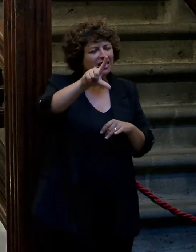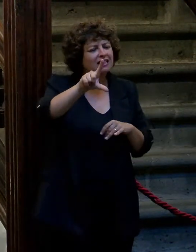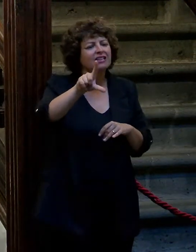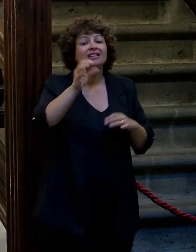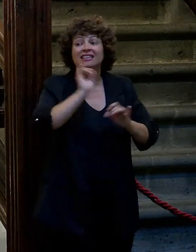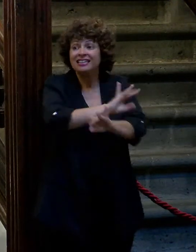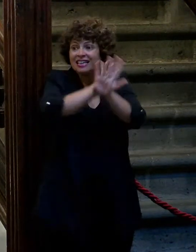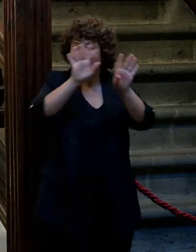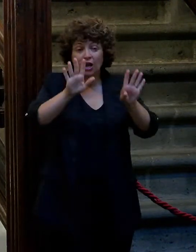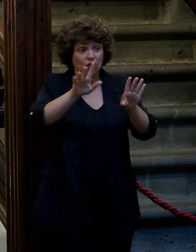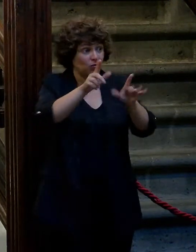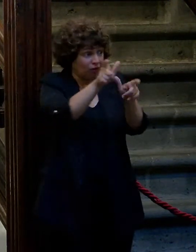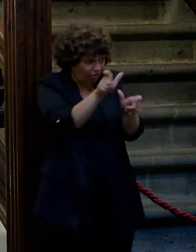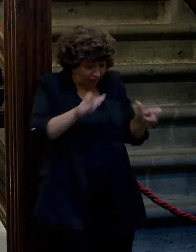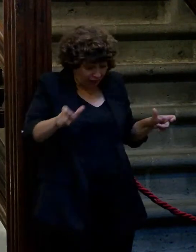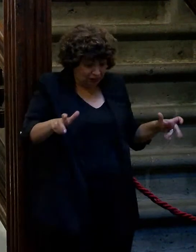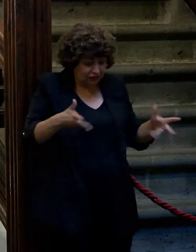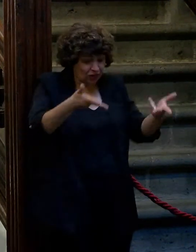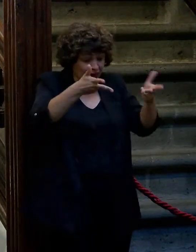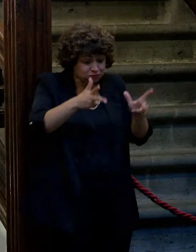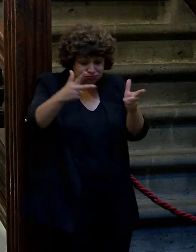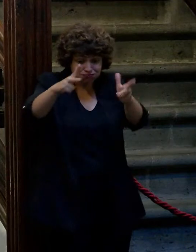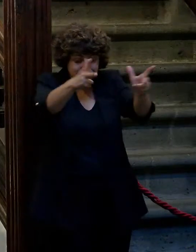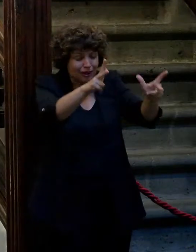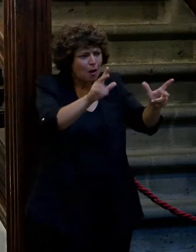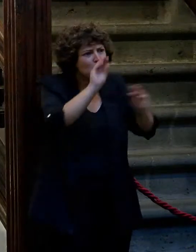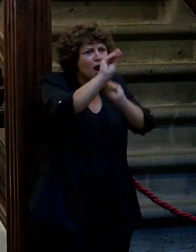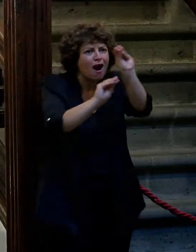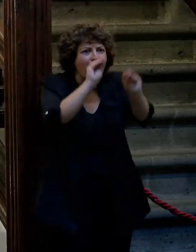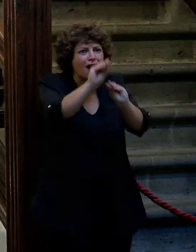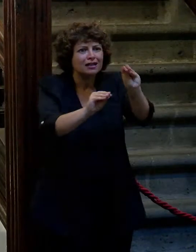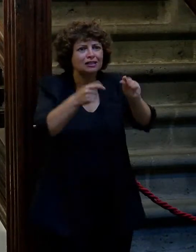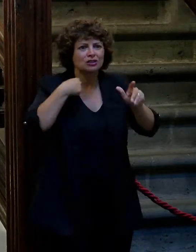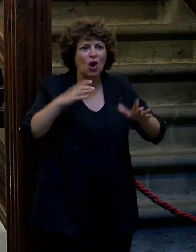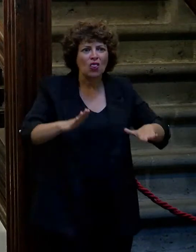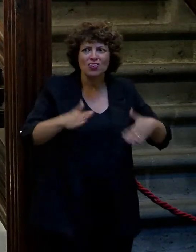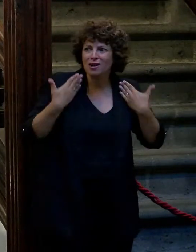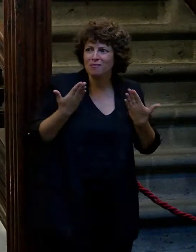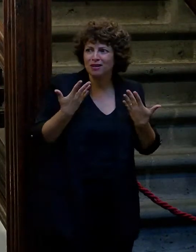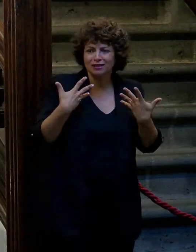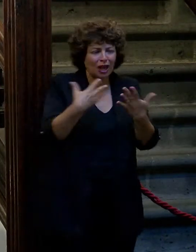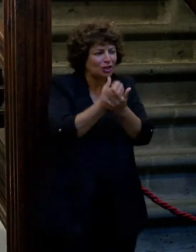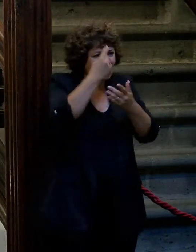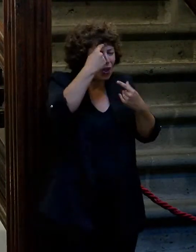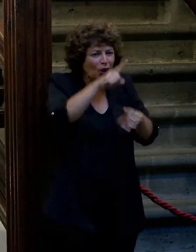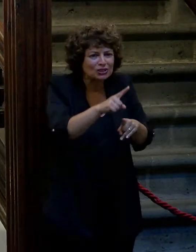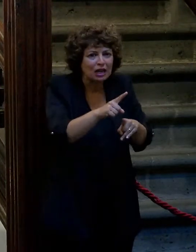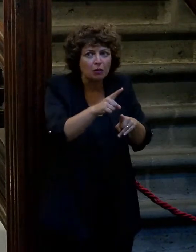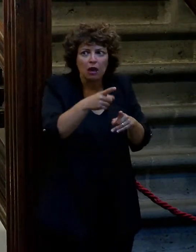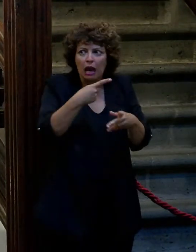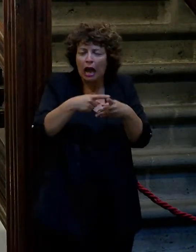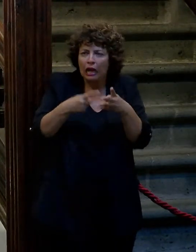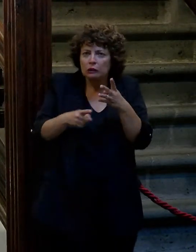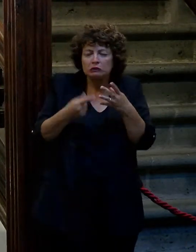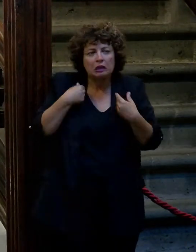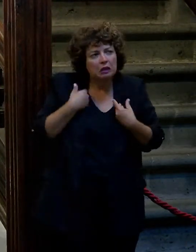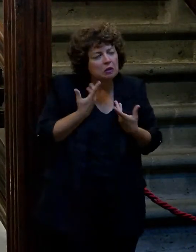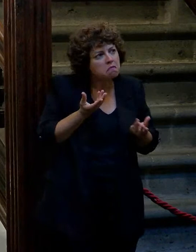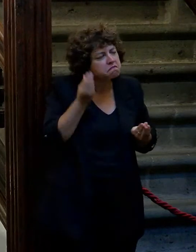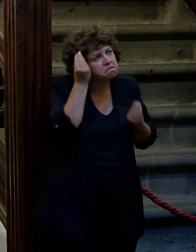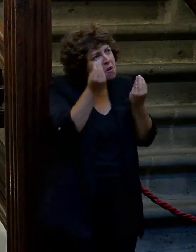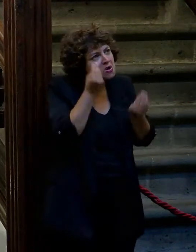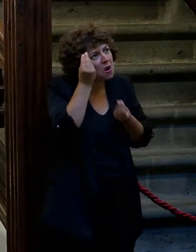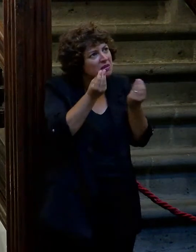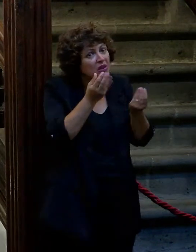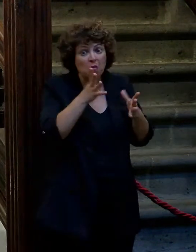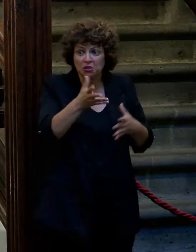como los espectadores iban haciendo preguntas pues de repente yo que me lo sé casi todo de él pero hay cosas que no me he planteado porque lo conozco y